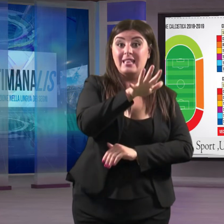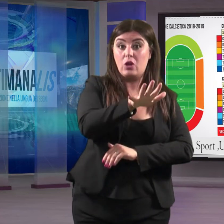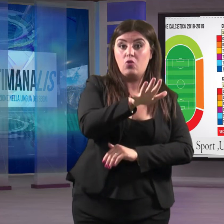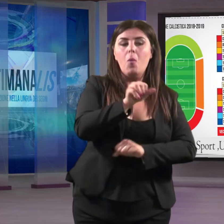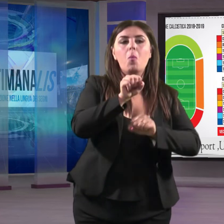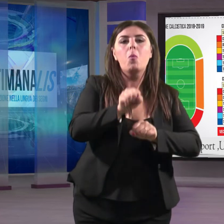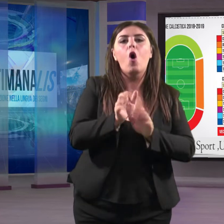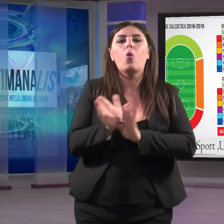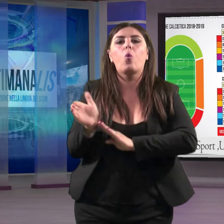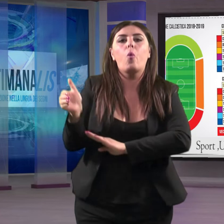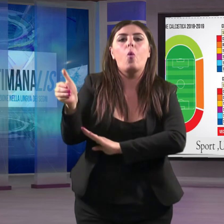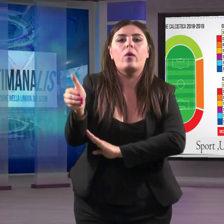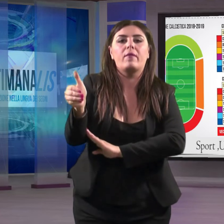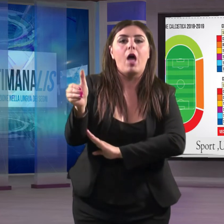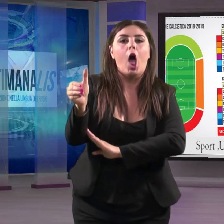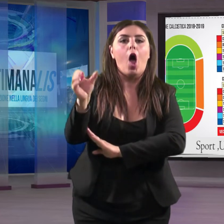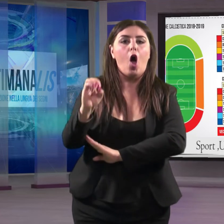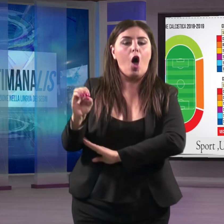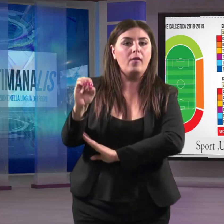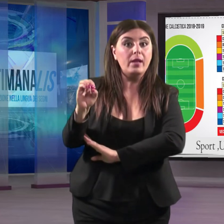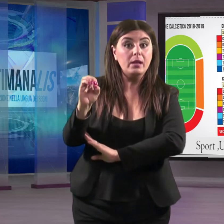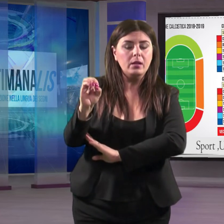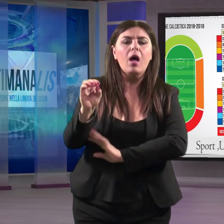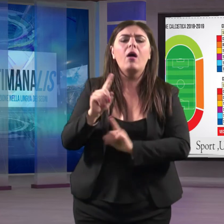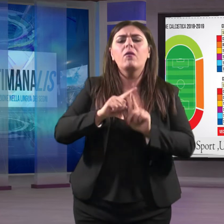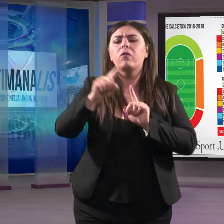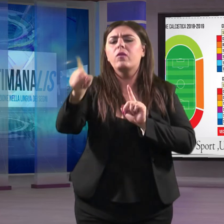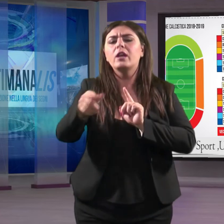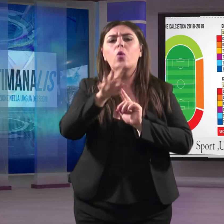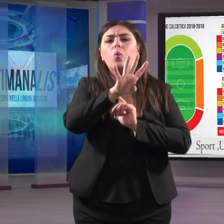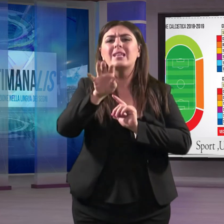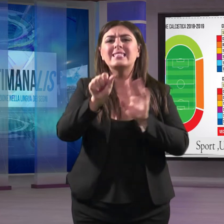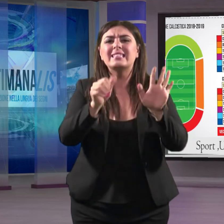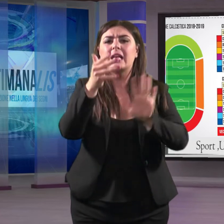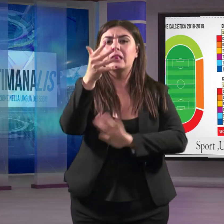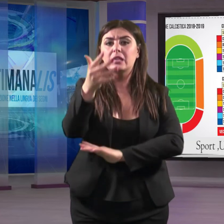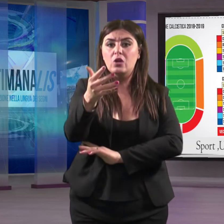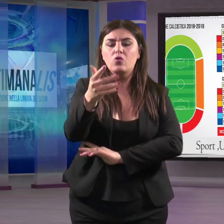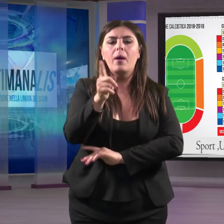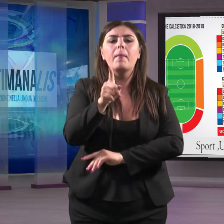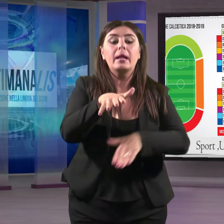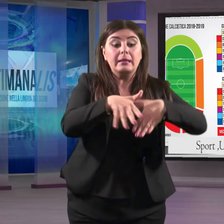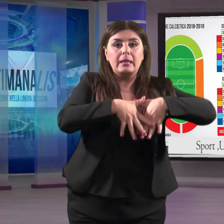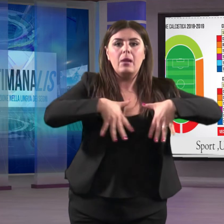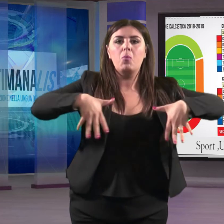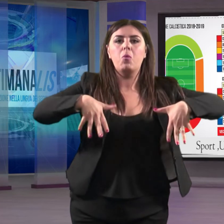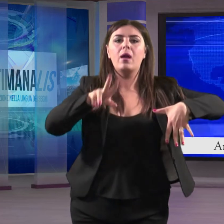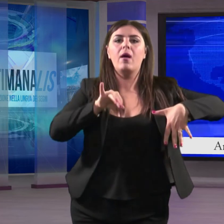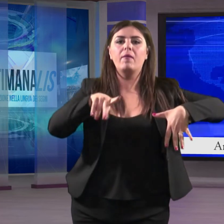posto in curva ovest, fino ad arrivare a 465 euro per la tribuna VIP.